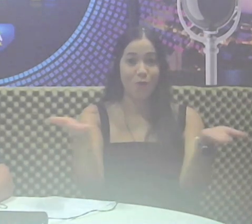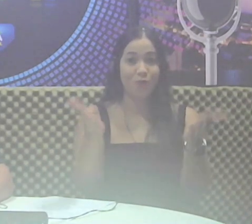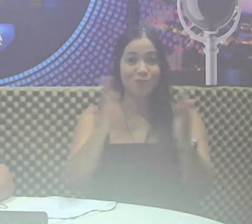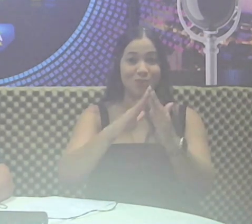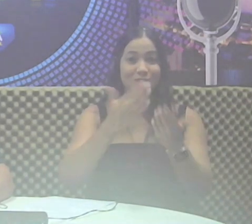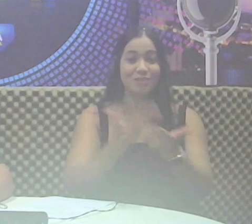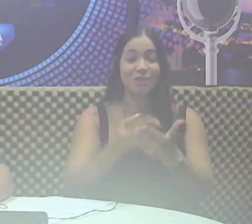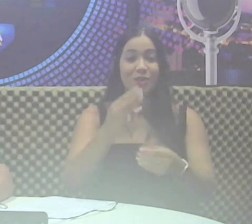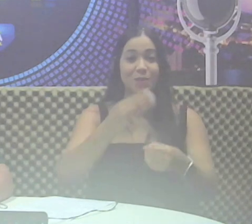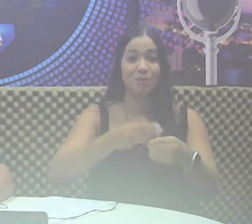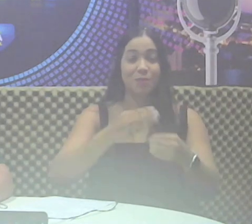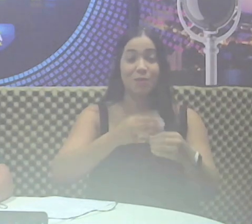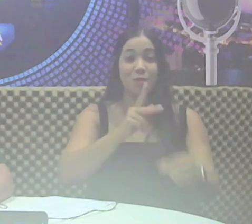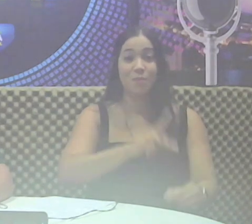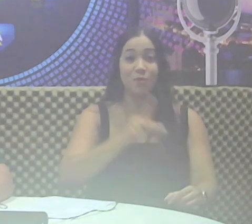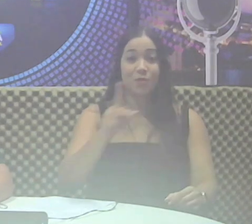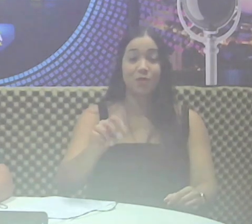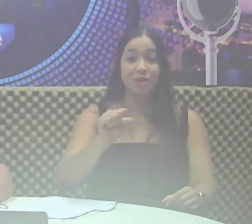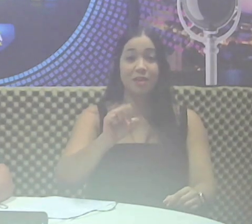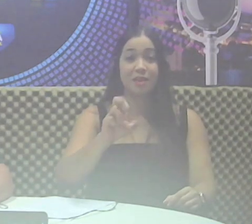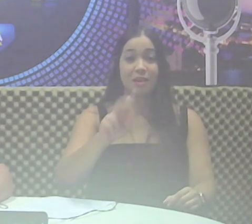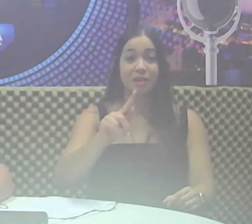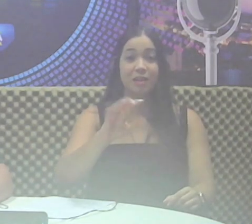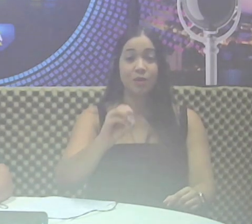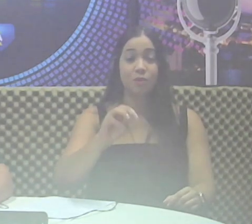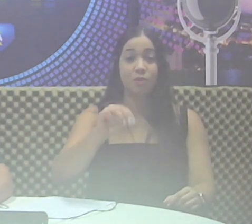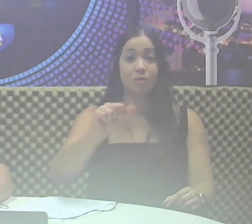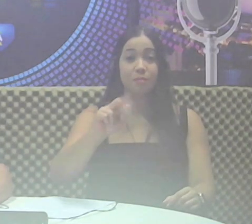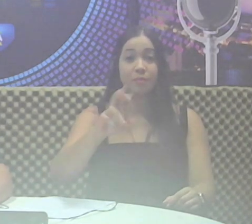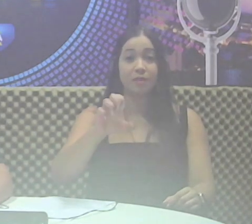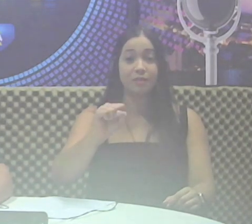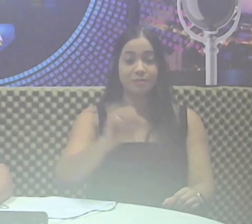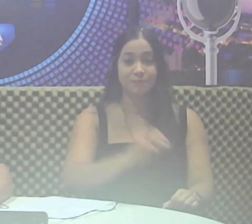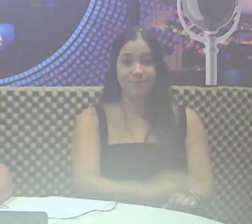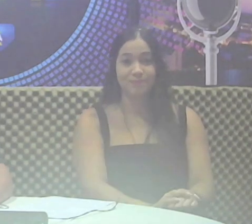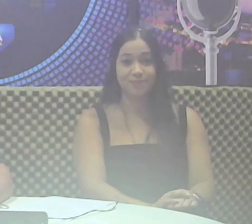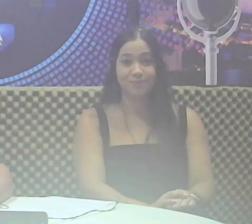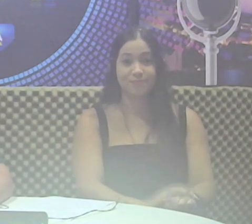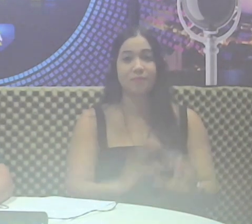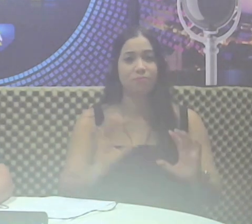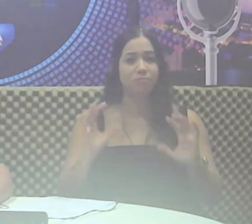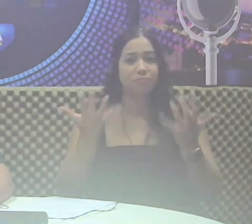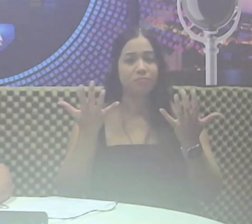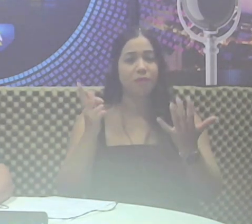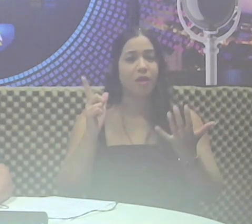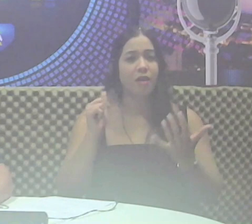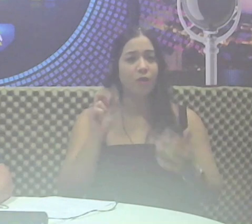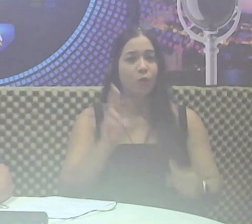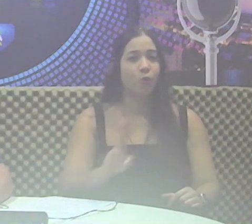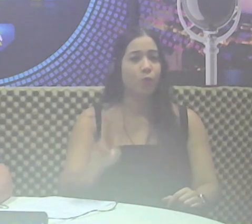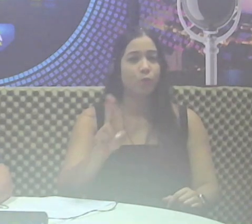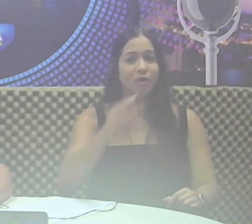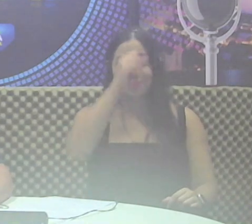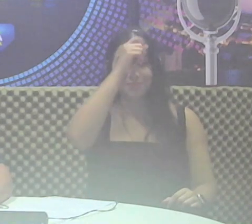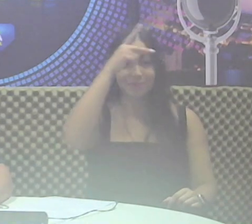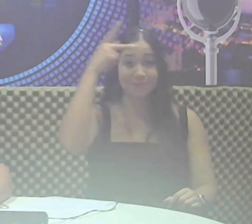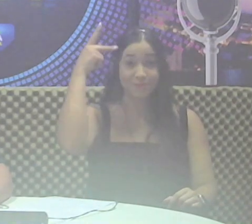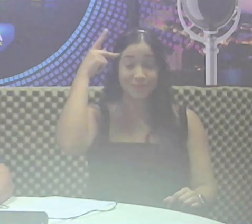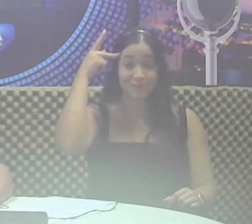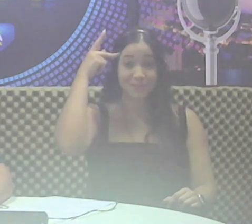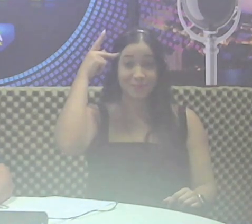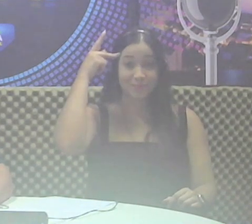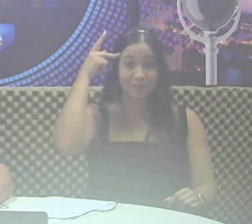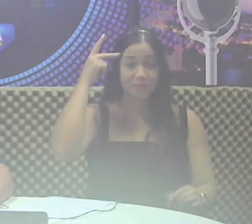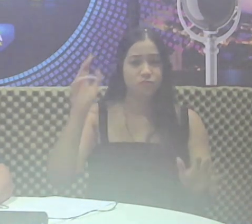Municipal Professor Sérgio de Oliveira Marques. O fórum é um recurso utilizado pela Prefeitura para